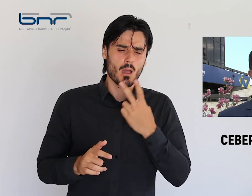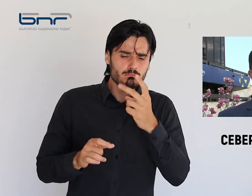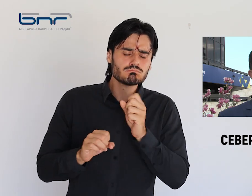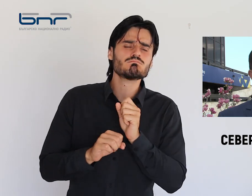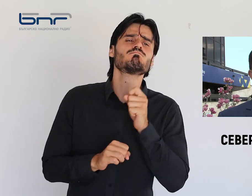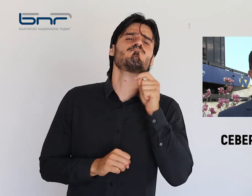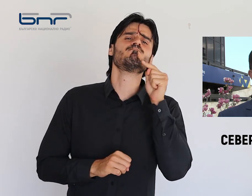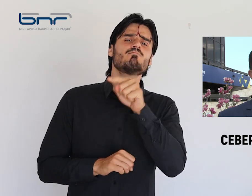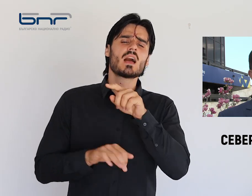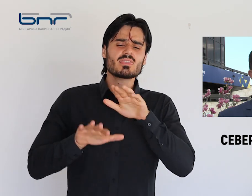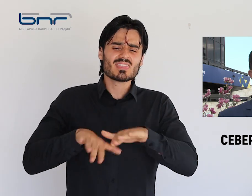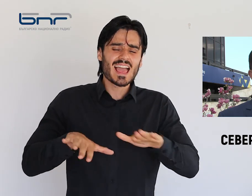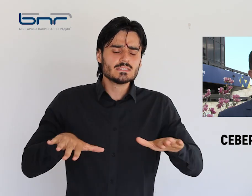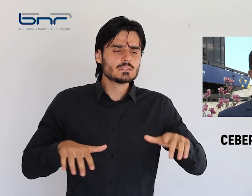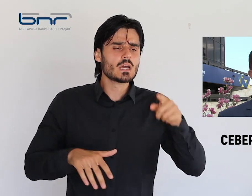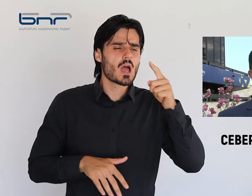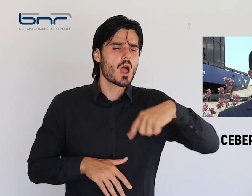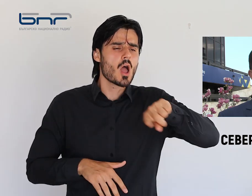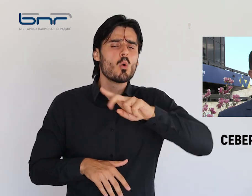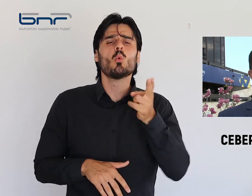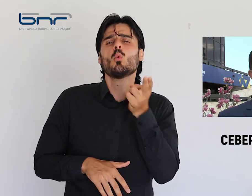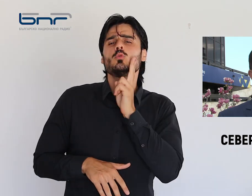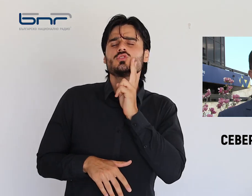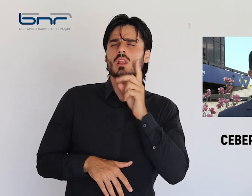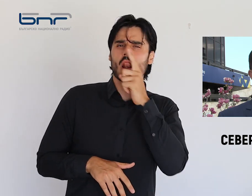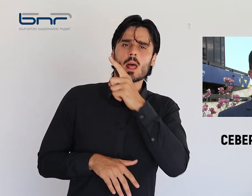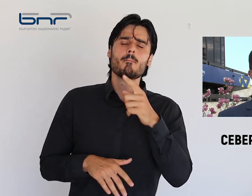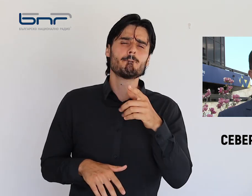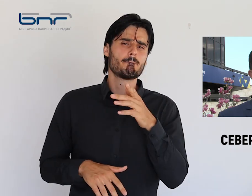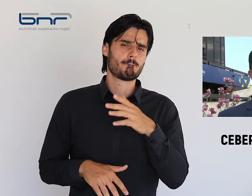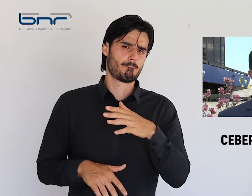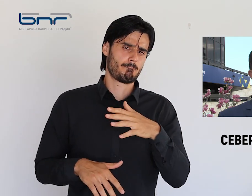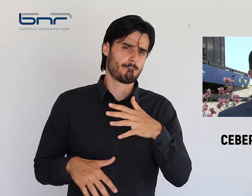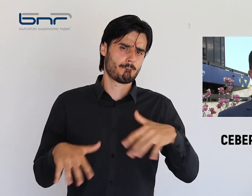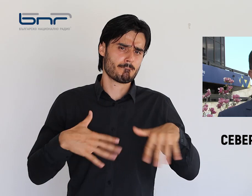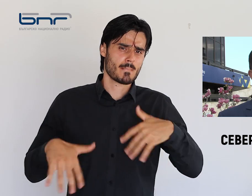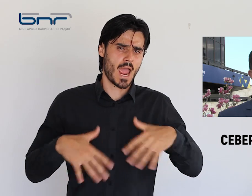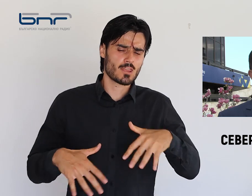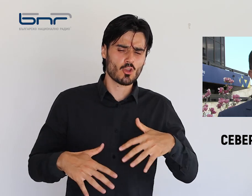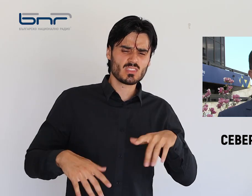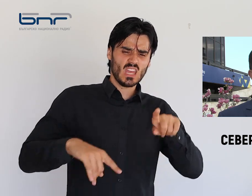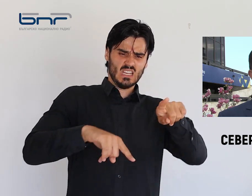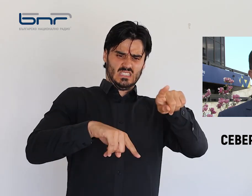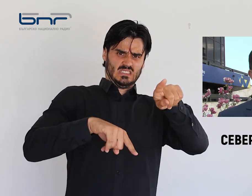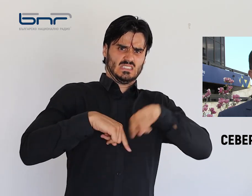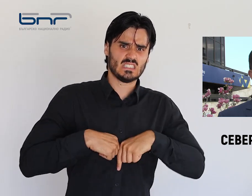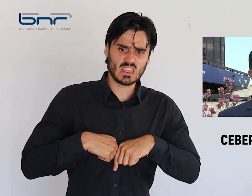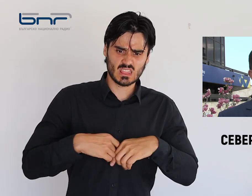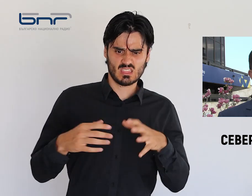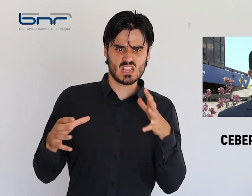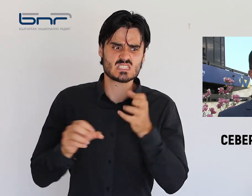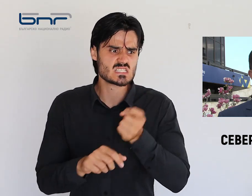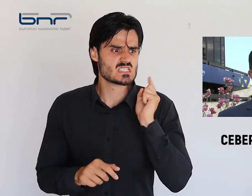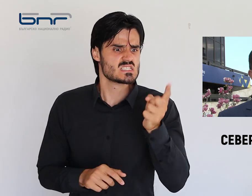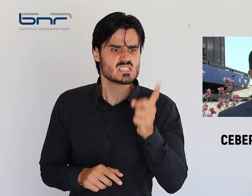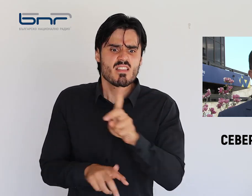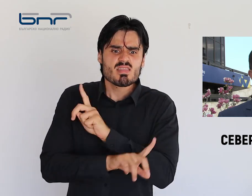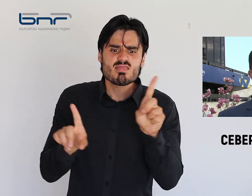ръководството на детското студио Малък Битлски Монмартър. Негови възпитаници бяха в София в началото на юли за среща на млади